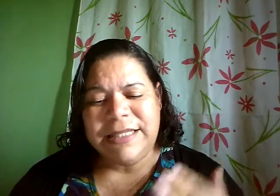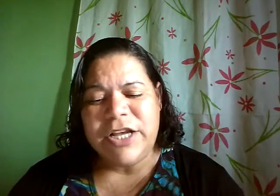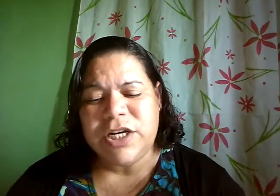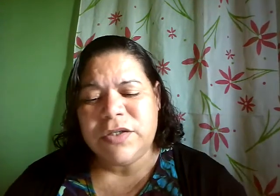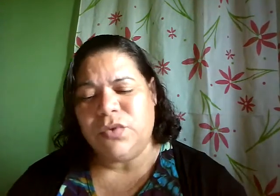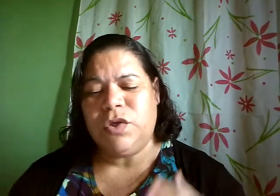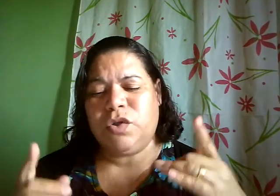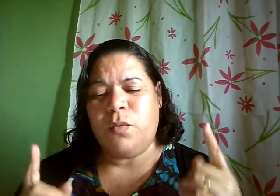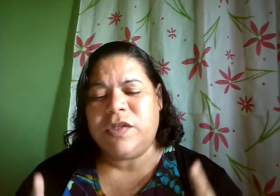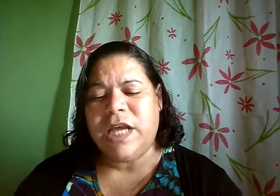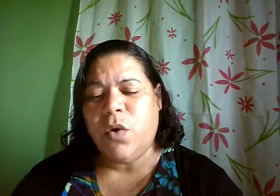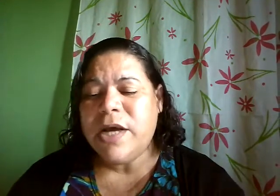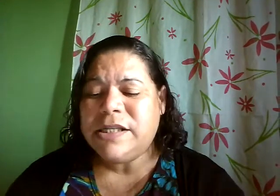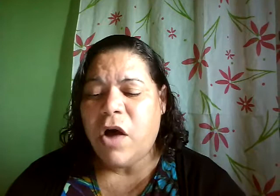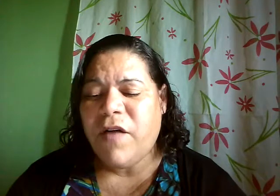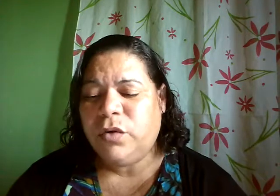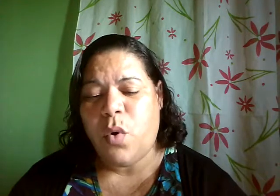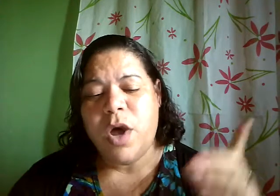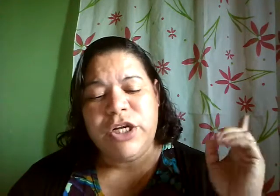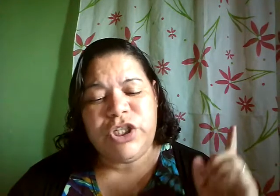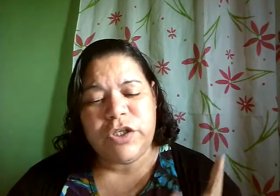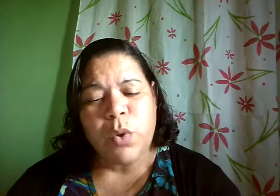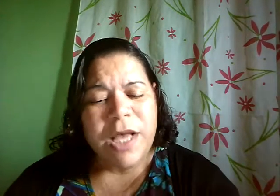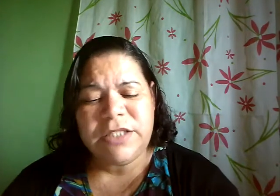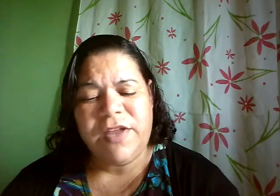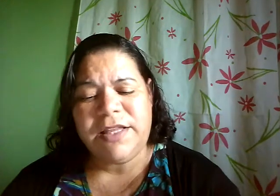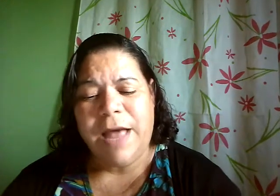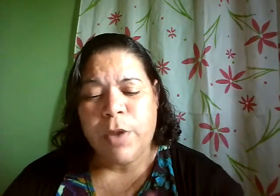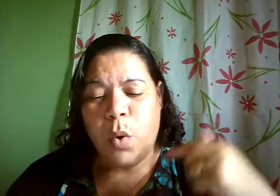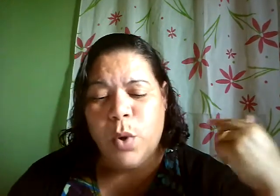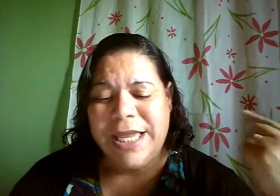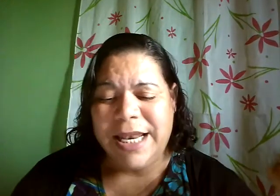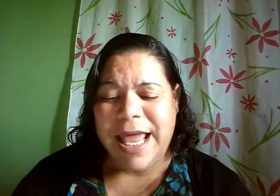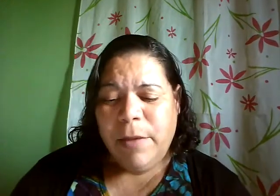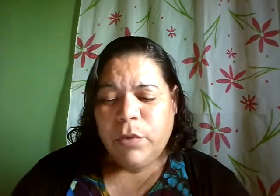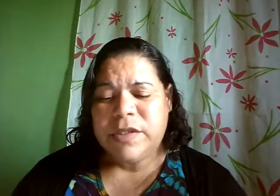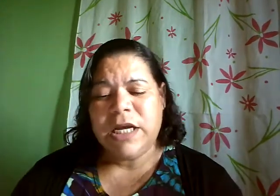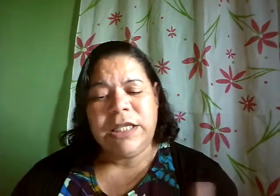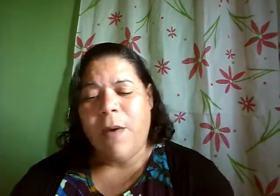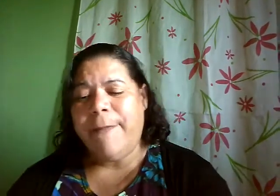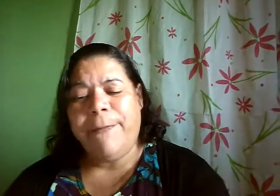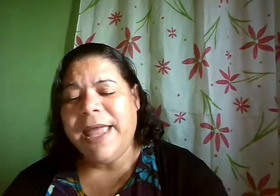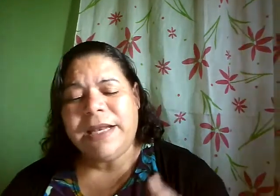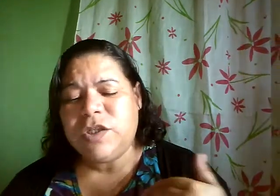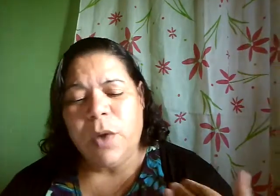têm Jesus como Senhor e Salvador de suas vidas, o que lemos não é apenas uma